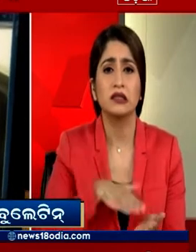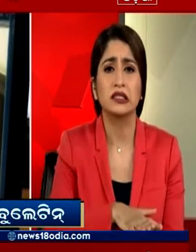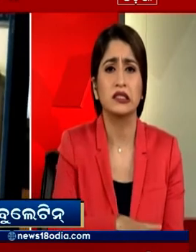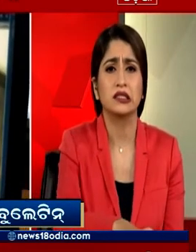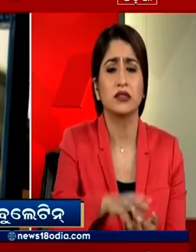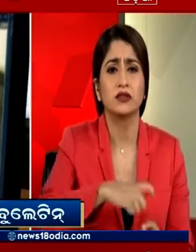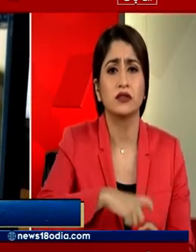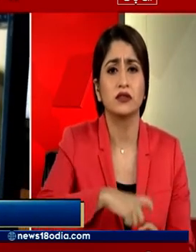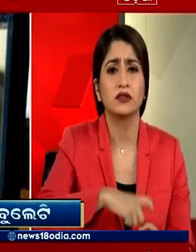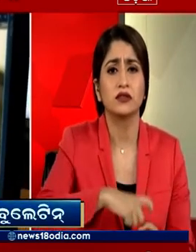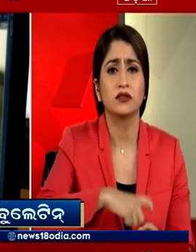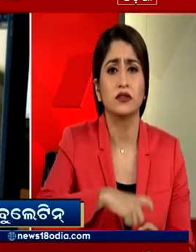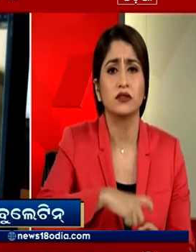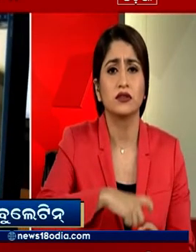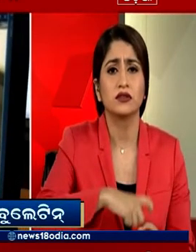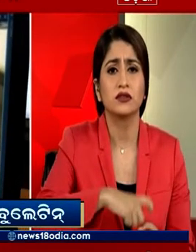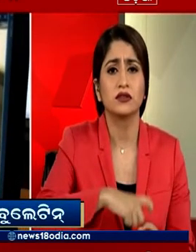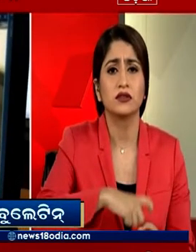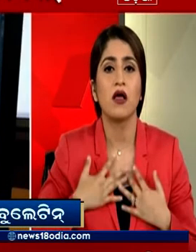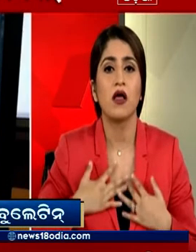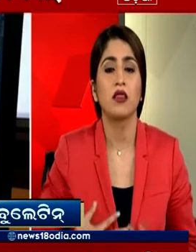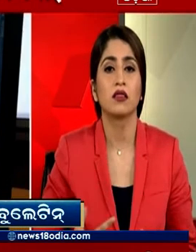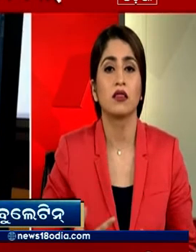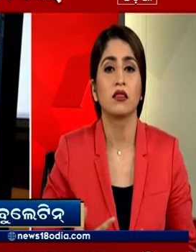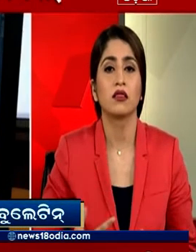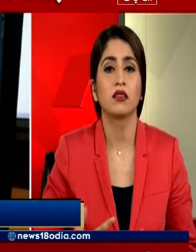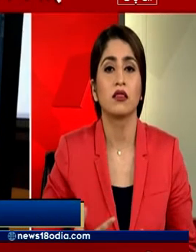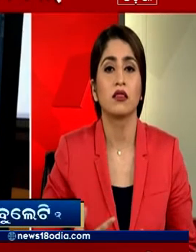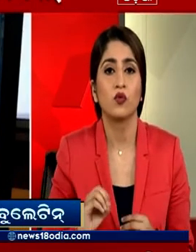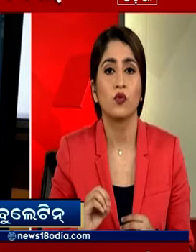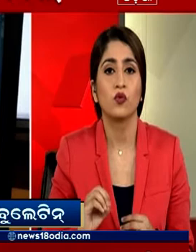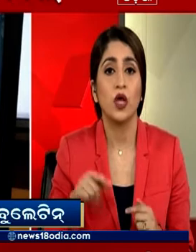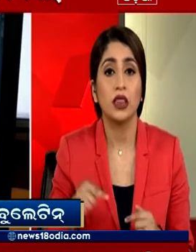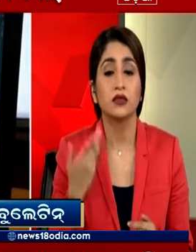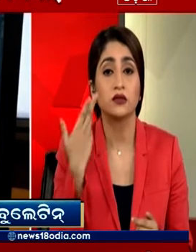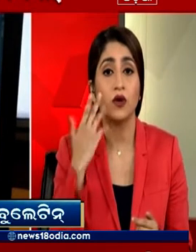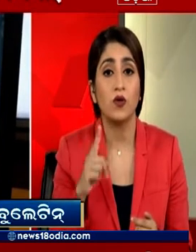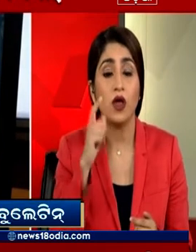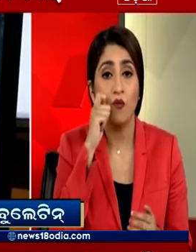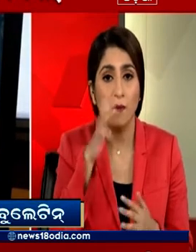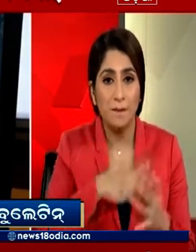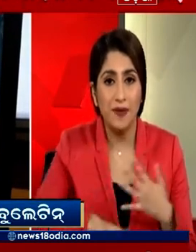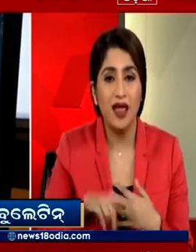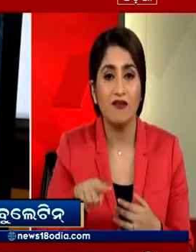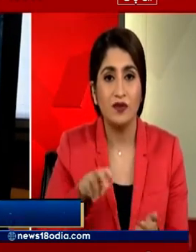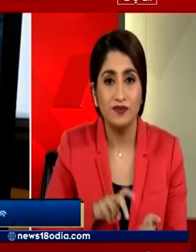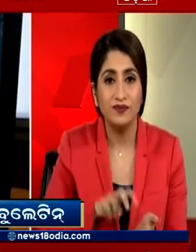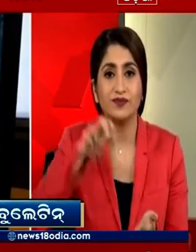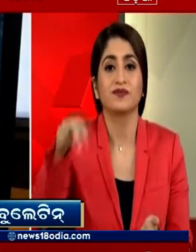गनिया इस हादसे में उसकी जाश गई हुआ ये कि जब ये आदमी ट्रेन के साथ घिसटता हुआ जा रहा